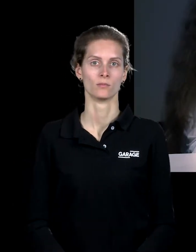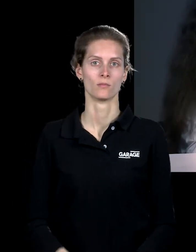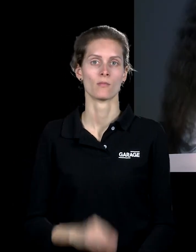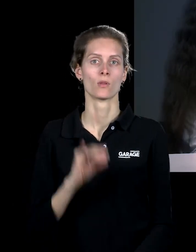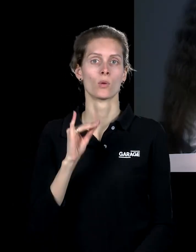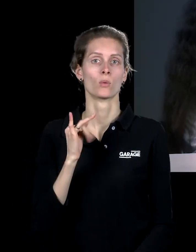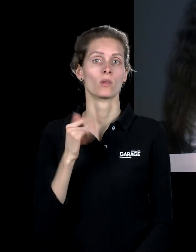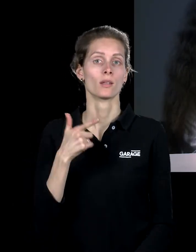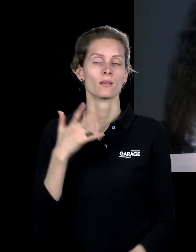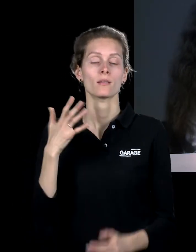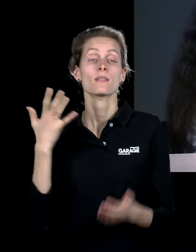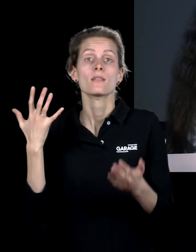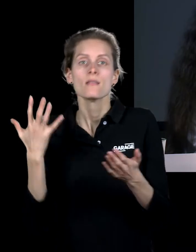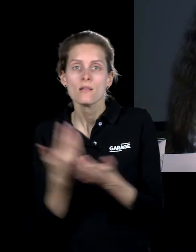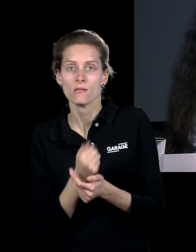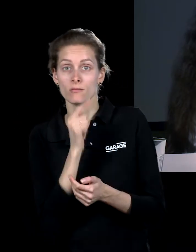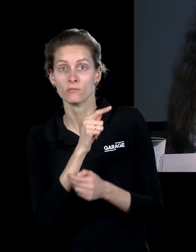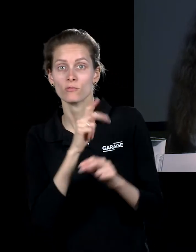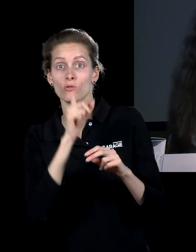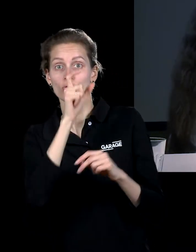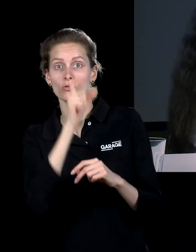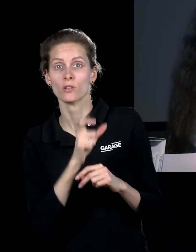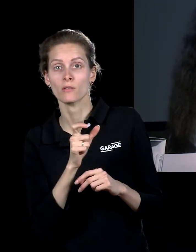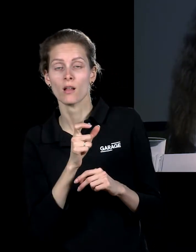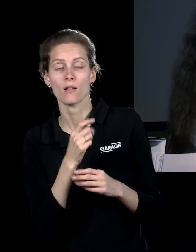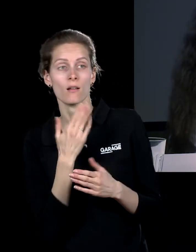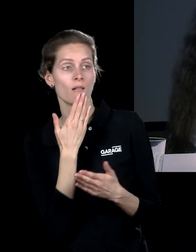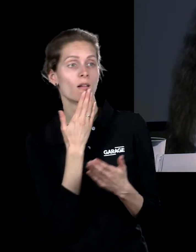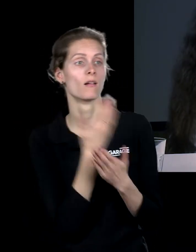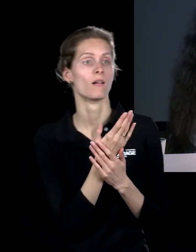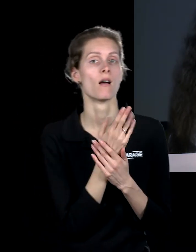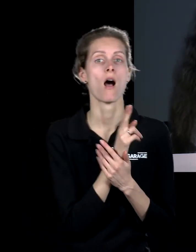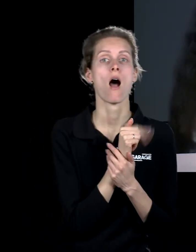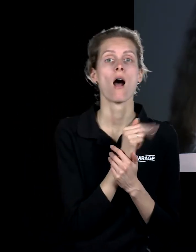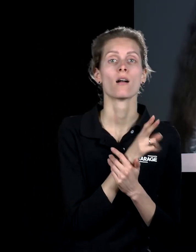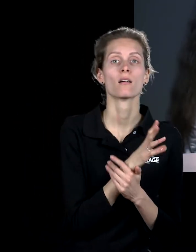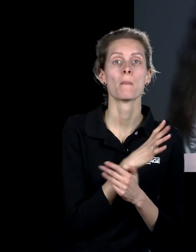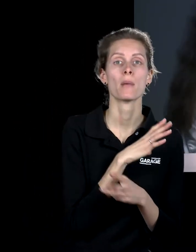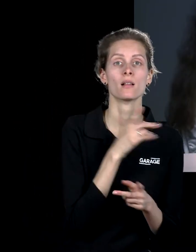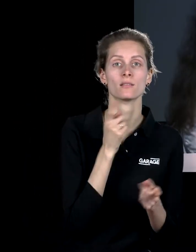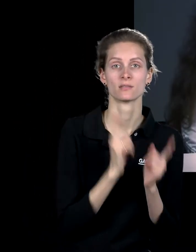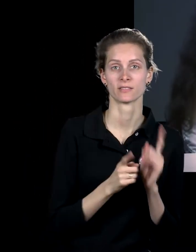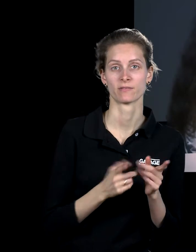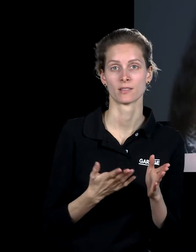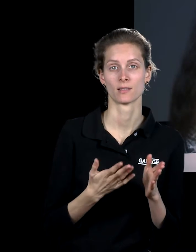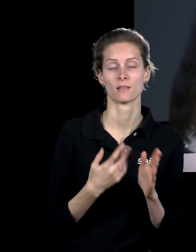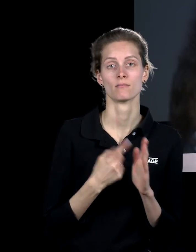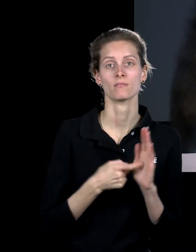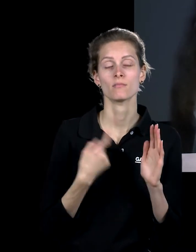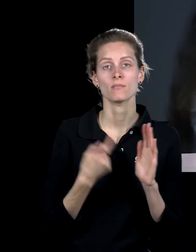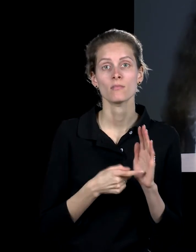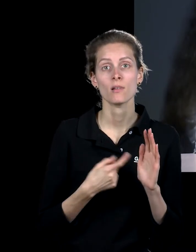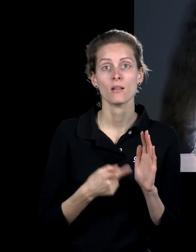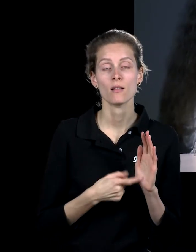Иг находит этого человека и спрашивает его, а как было на самом деле. И для того, чтобы выяснить, как было на самом деле, он